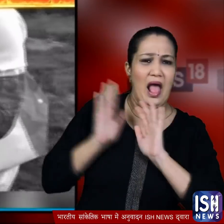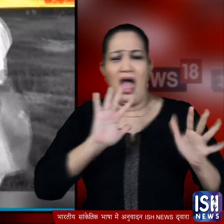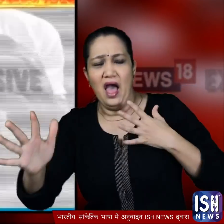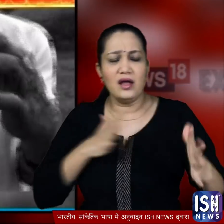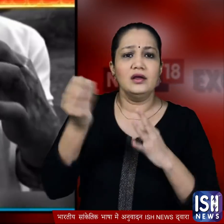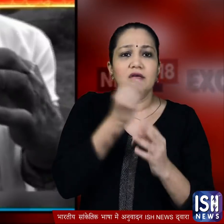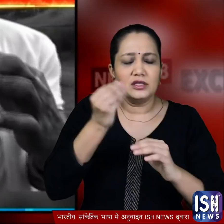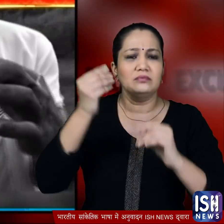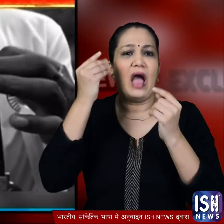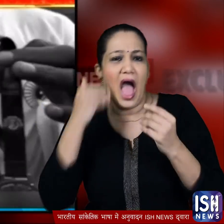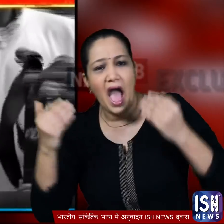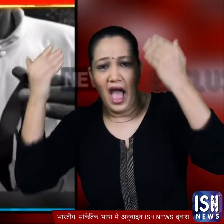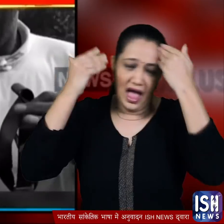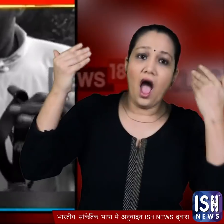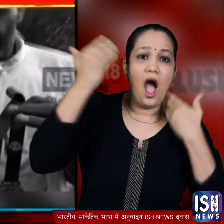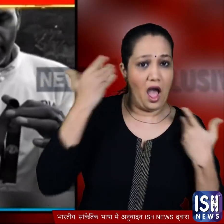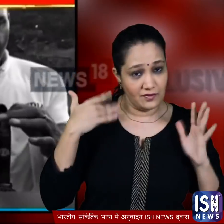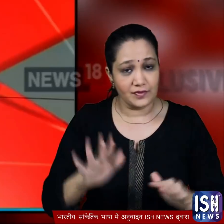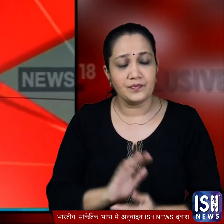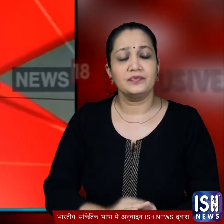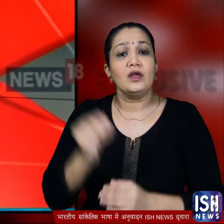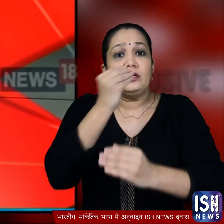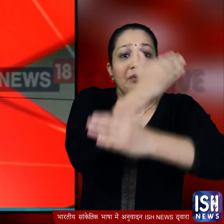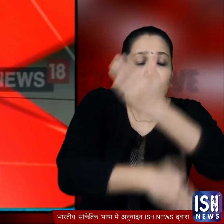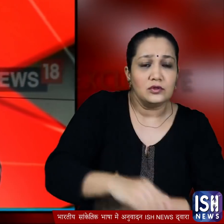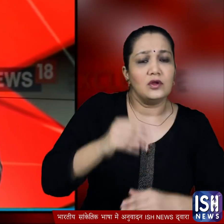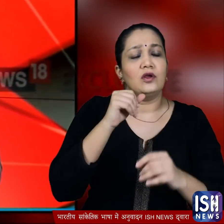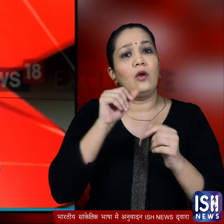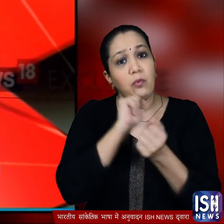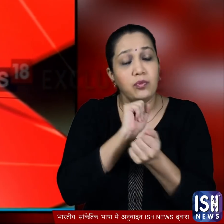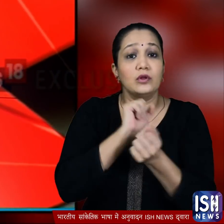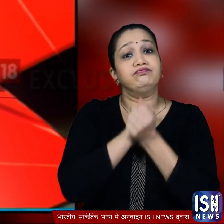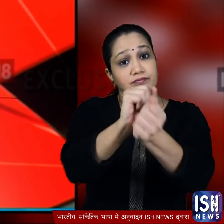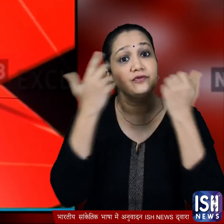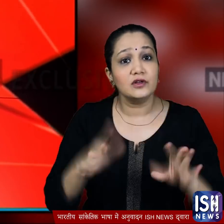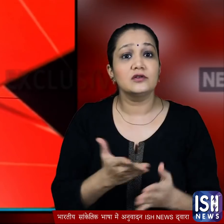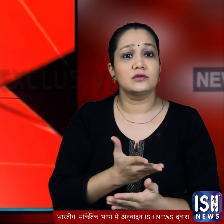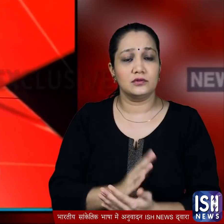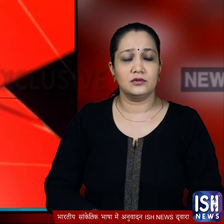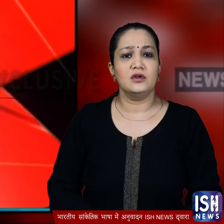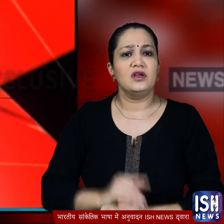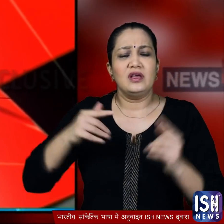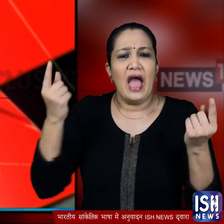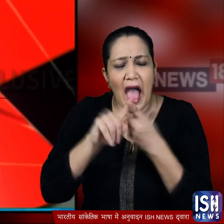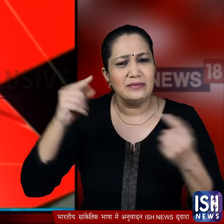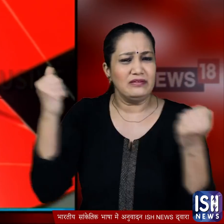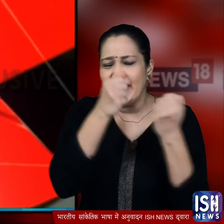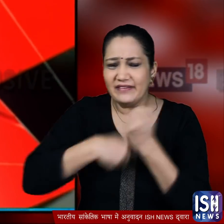मुख्य में कुछ लोगों को मामूली चोटे मी आई और कुछ दिव्यांग खिलाडियों को पुलिस ने हिरासत में भी लिया इस पूरे हंगामे के बाद मुख्य